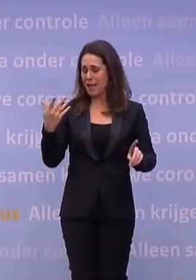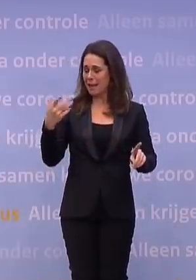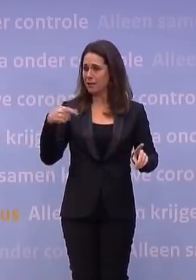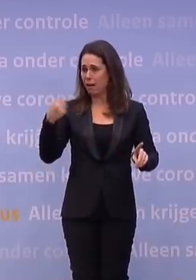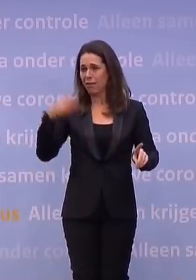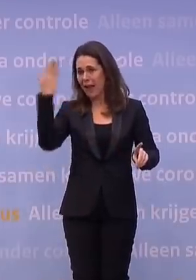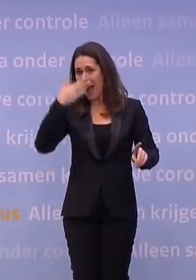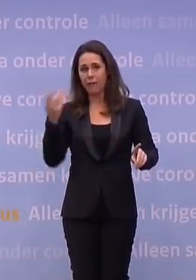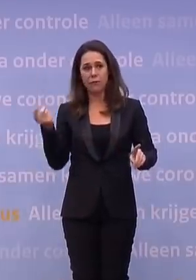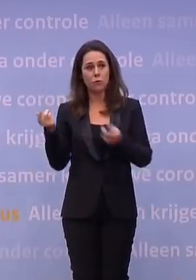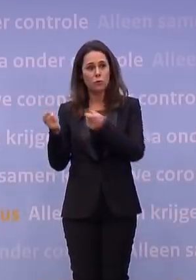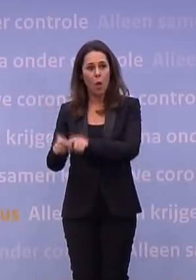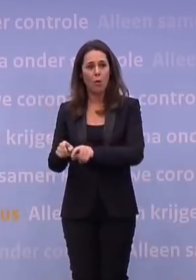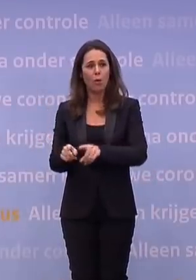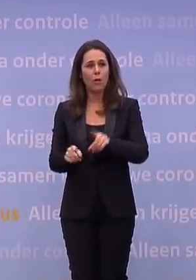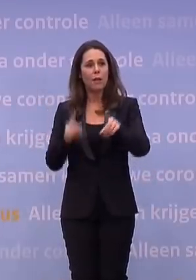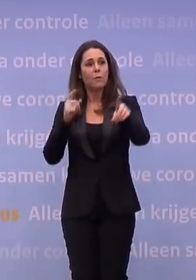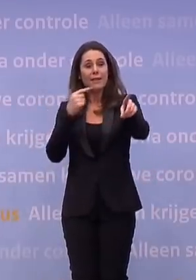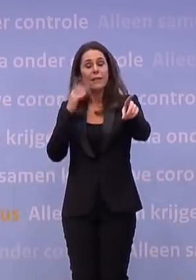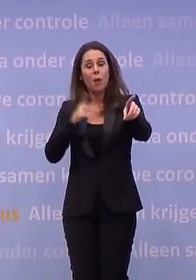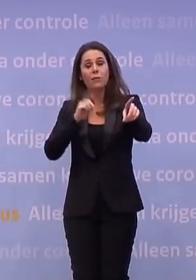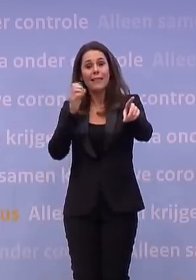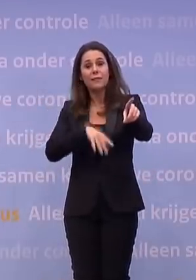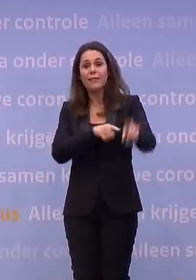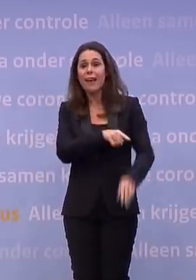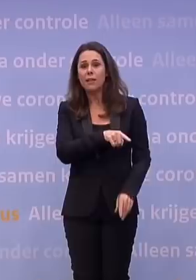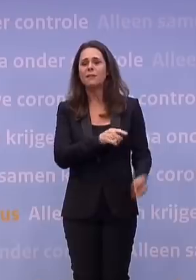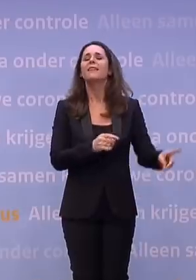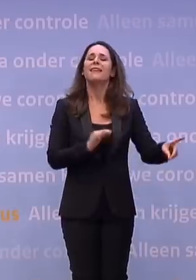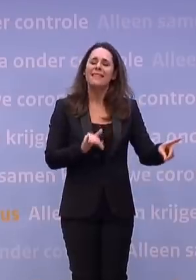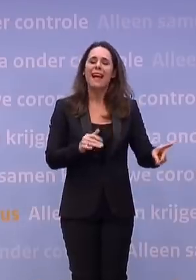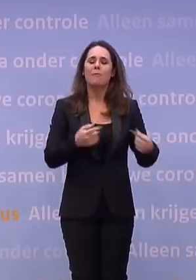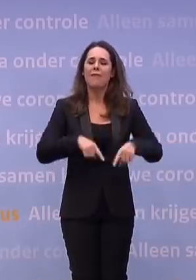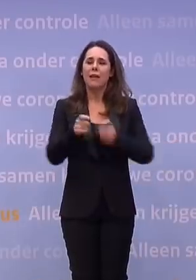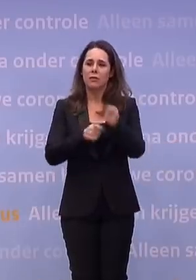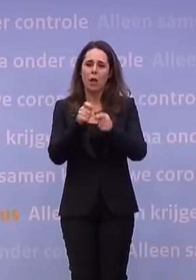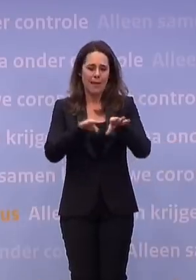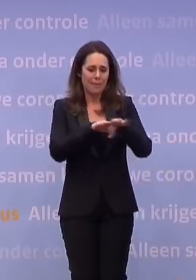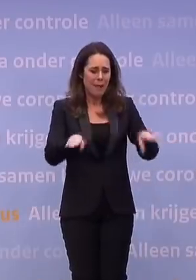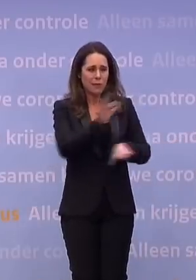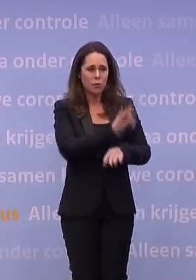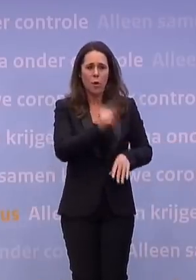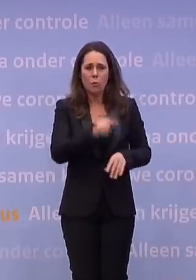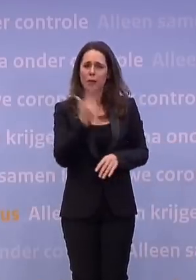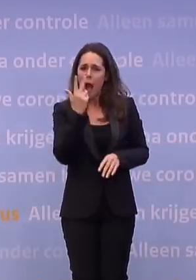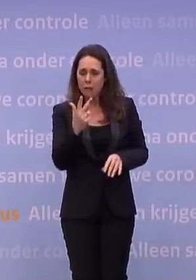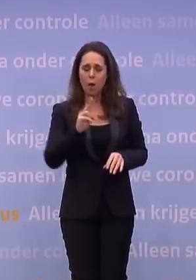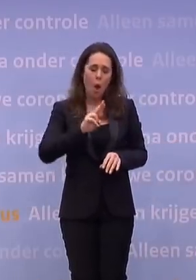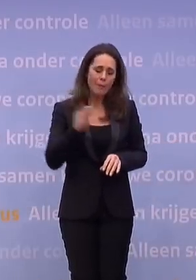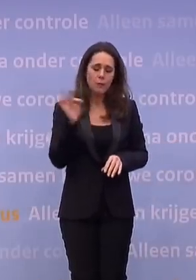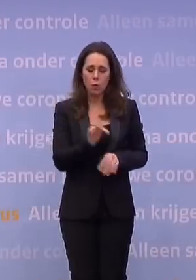avondklok. hij als eerste weer zou verdwijnen. Ja, wij zeggen natuurlijk ook wel als kabinet, die basisscholen moeten sowieso weer open op de achtste, en dat zeggen we niet voor niet.